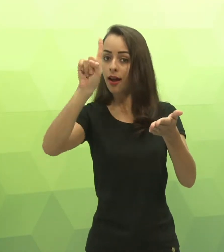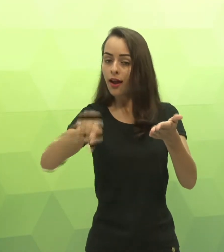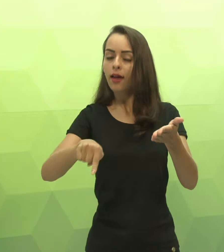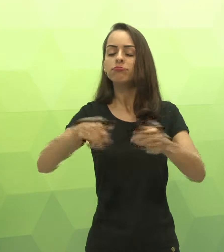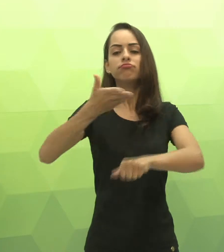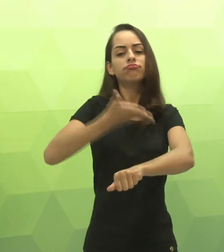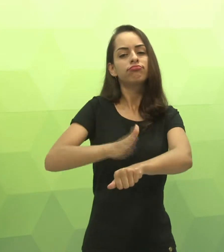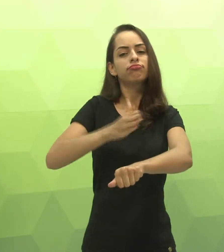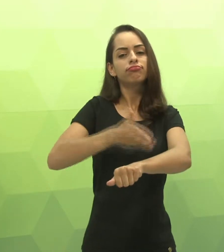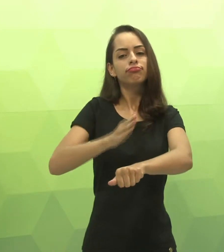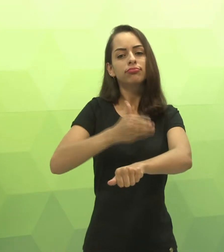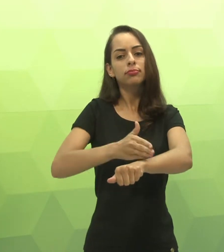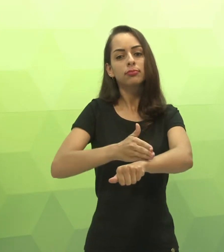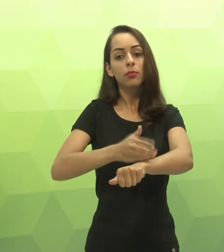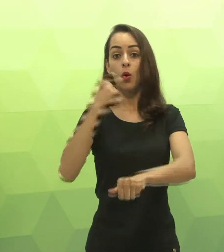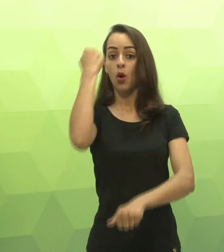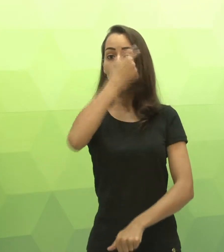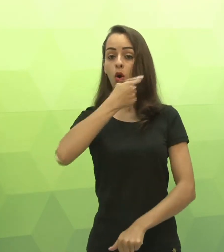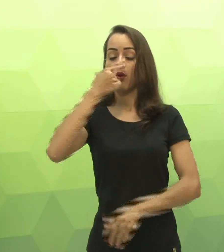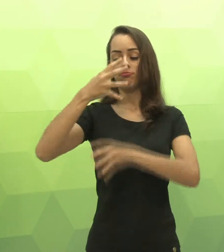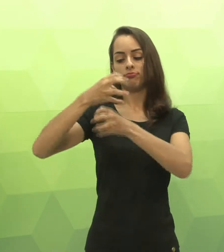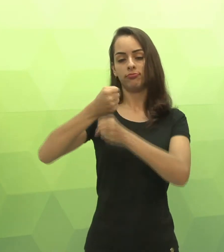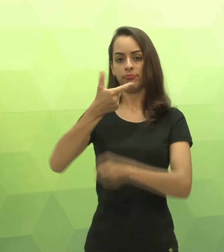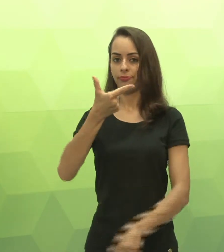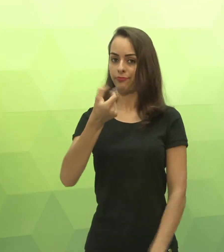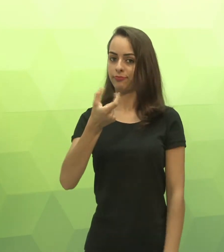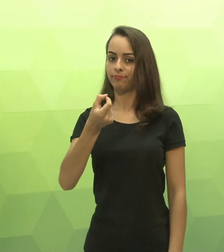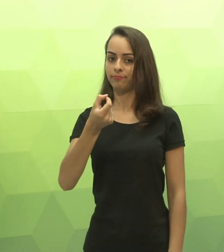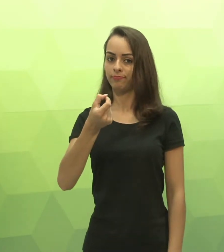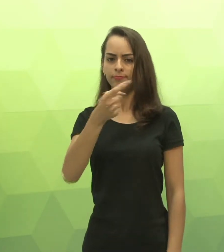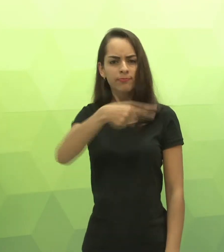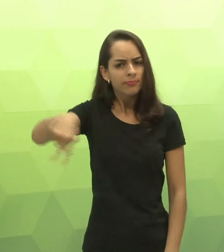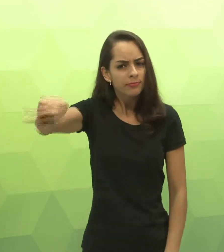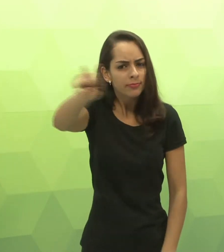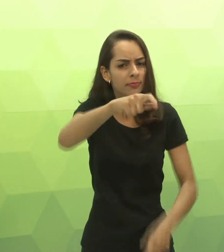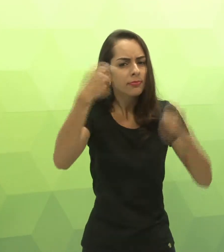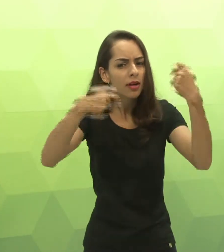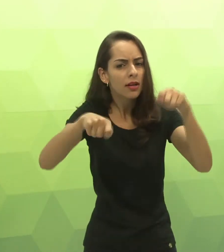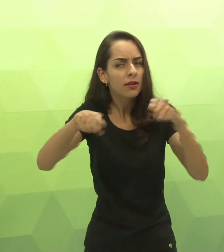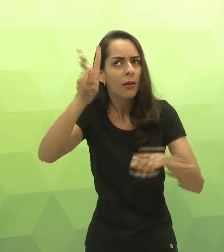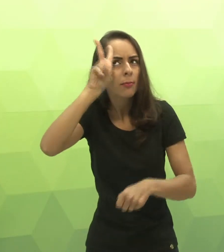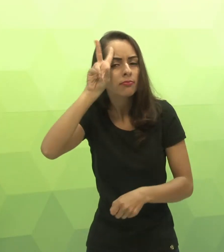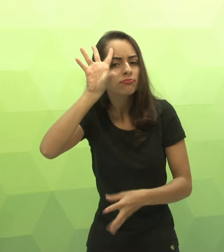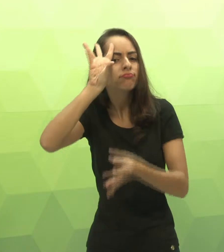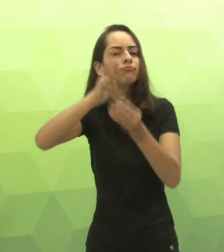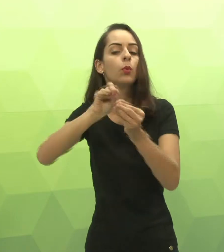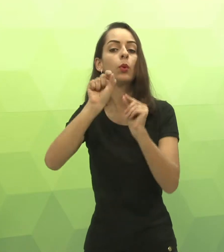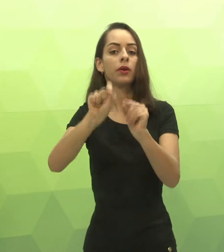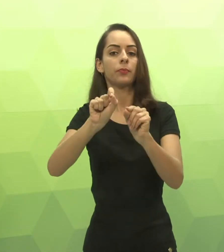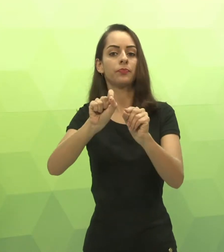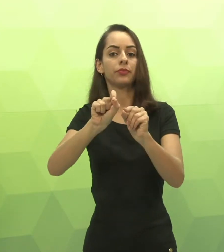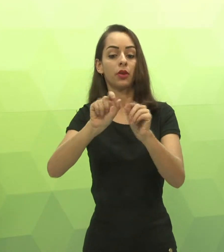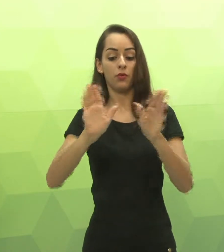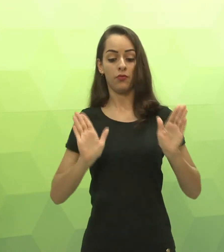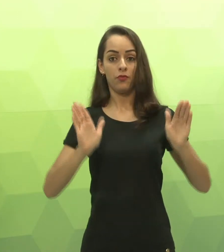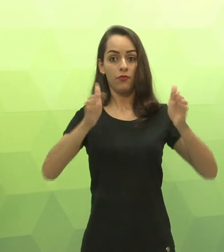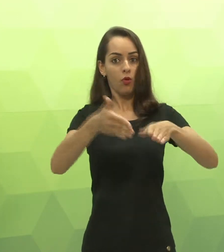atividades obrigatórias, totalizando 20 horas. É importante que você se lembre que nos fóruns, as participações